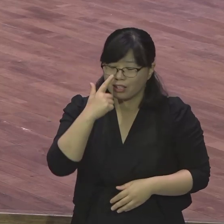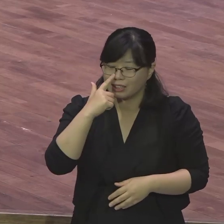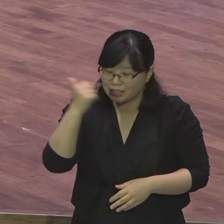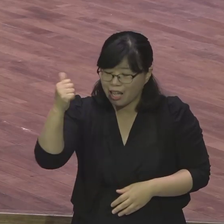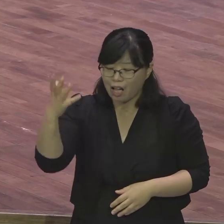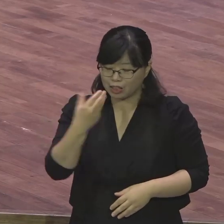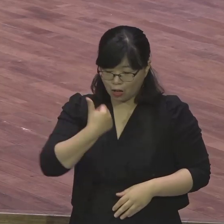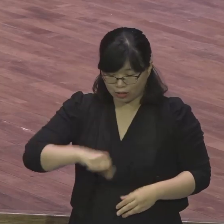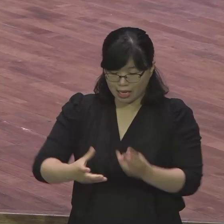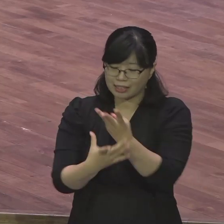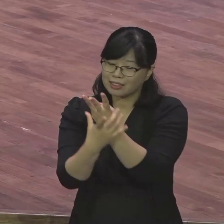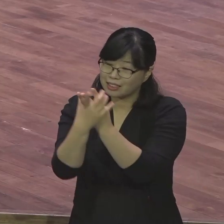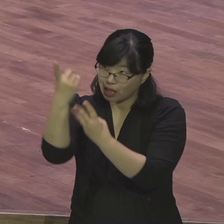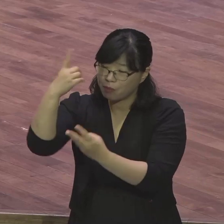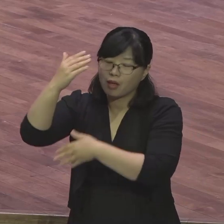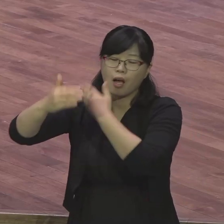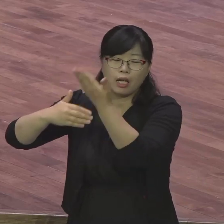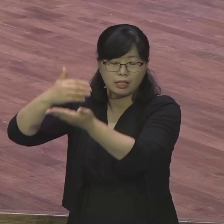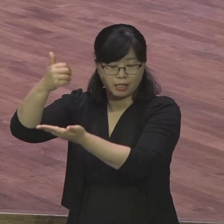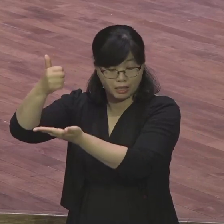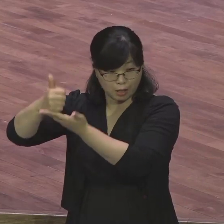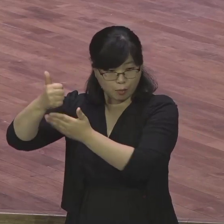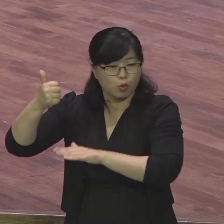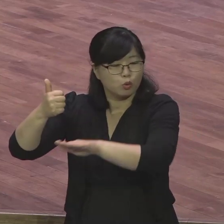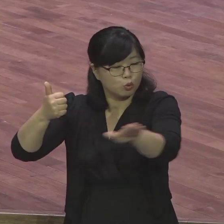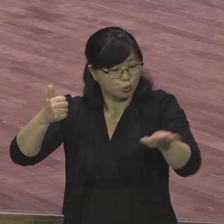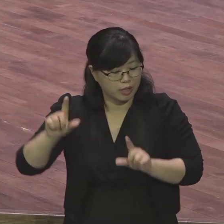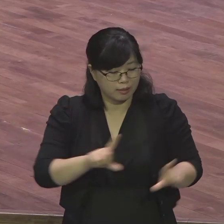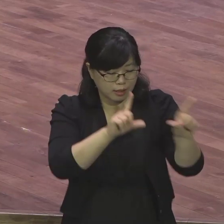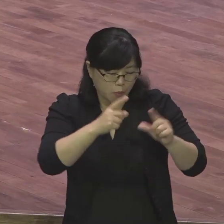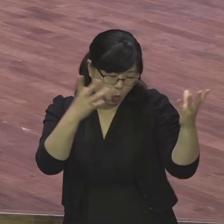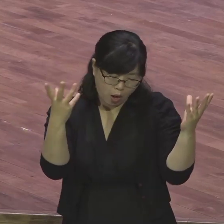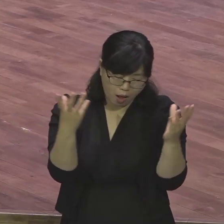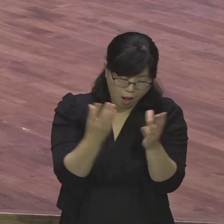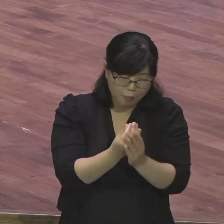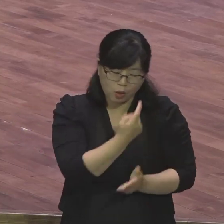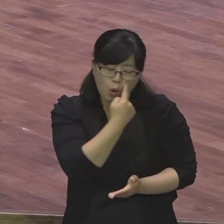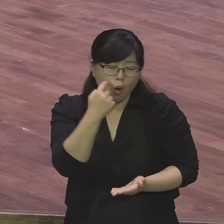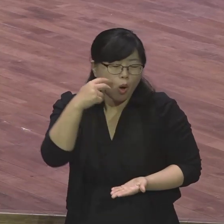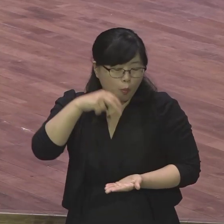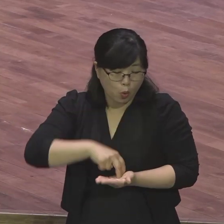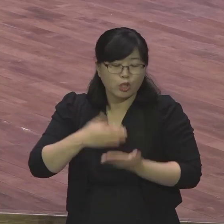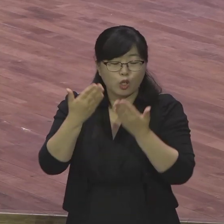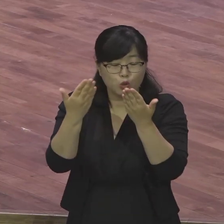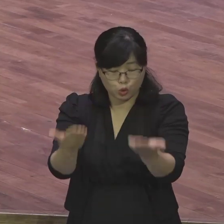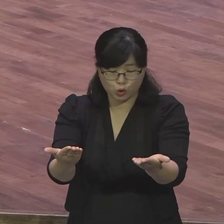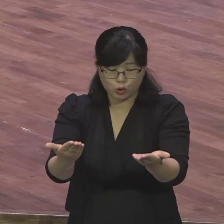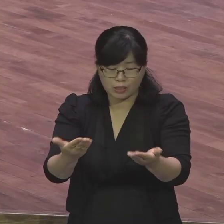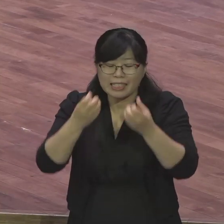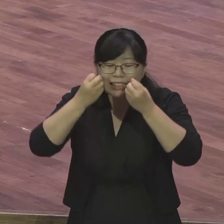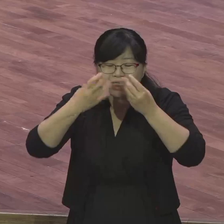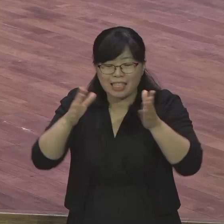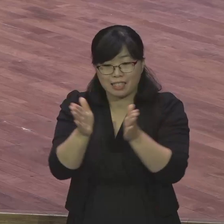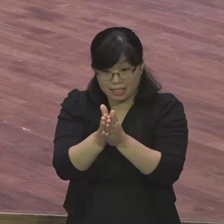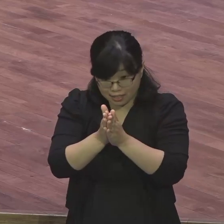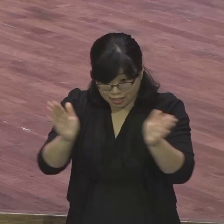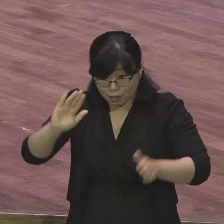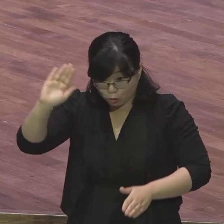완벽하게 보장된 인생의 축복을 누리고 새로운 시작이 있기를 제문으로 축복합니다 그럼 첫째로